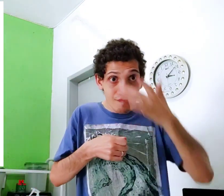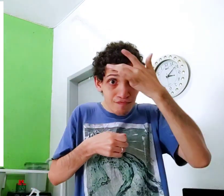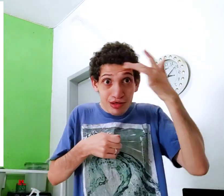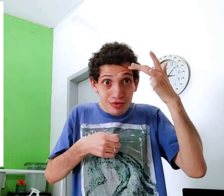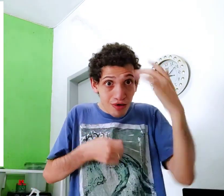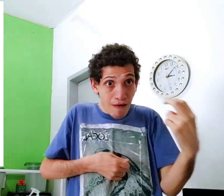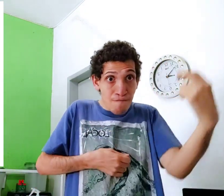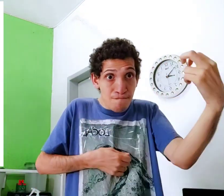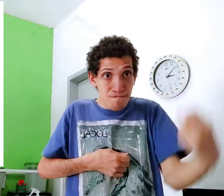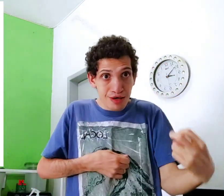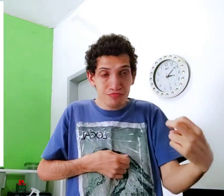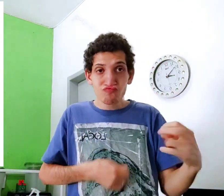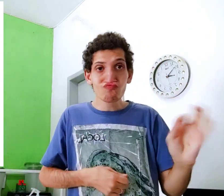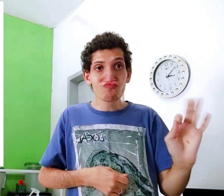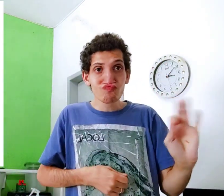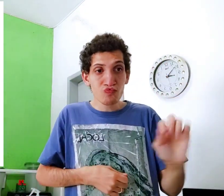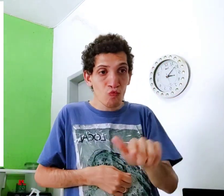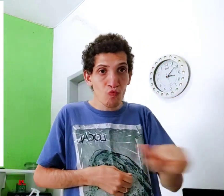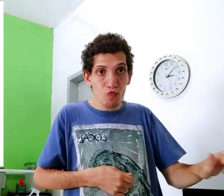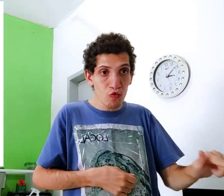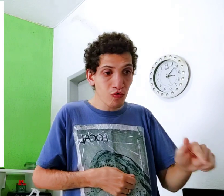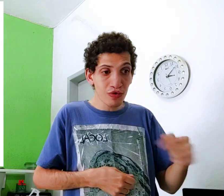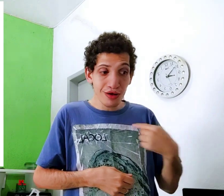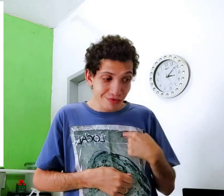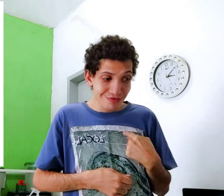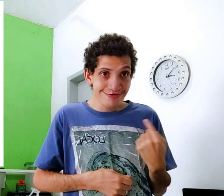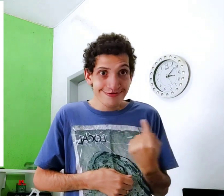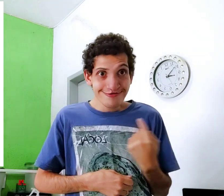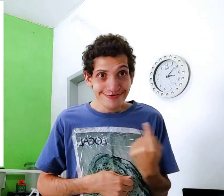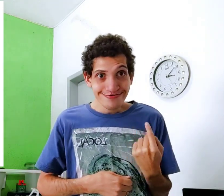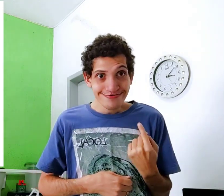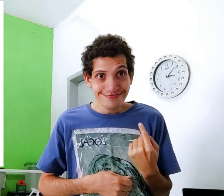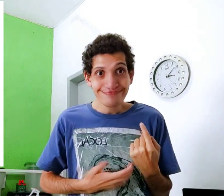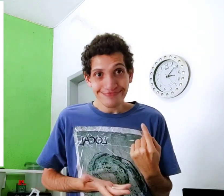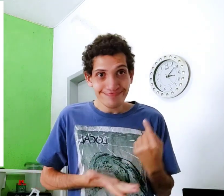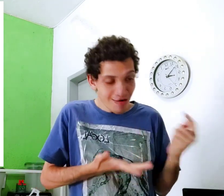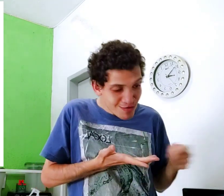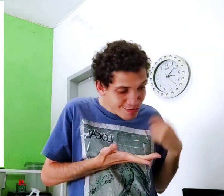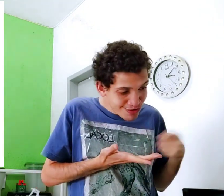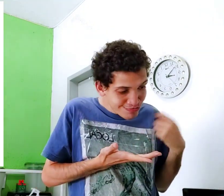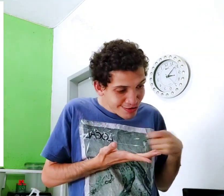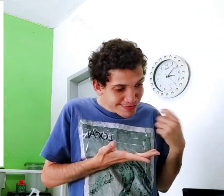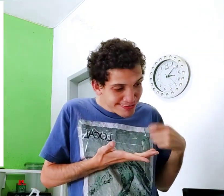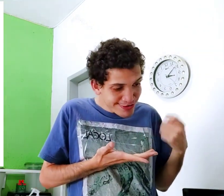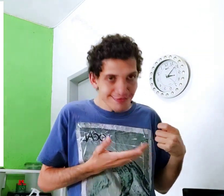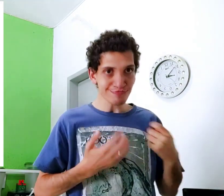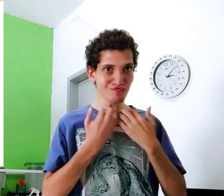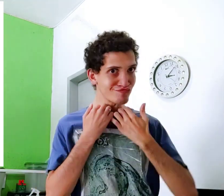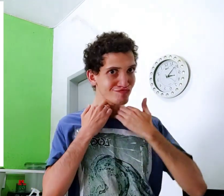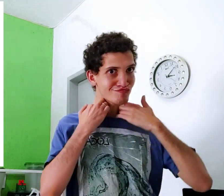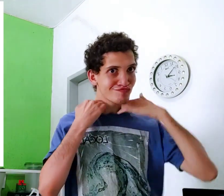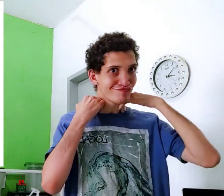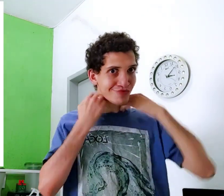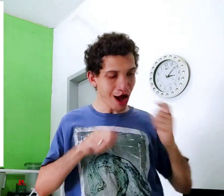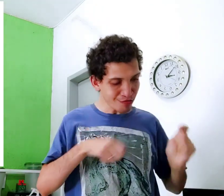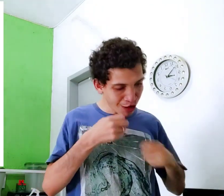começou a comer. Pessoas que estavam na frente dele, nada, tava vazio, então tava sozinho, e comeu. Um